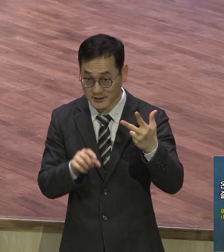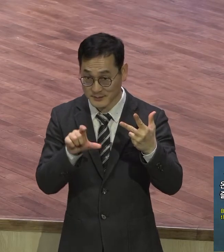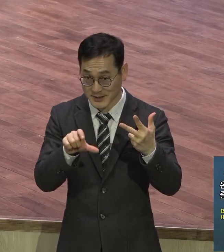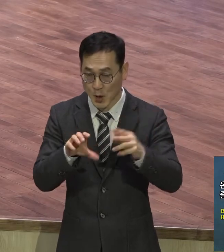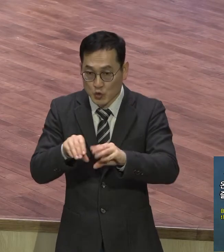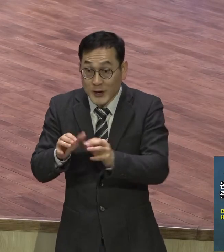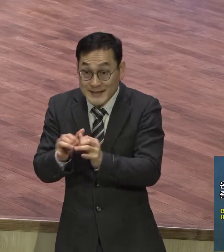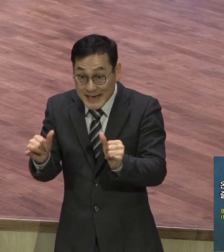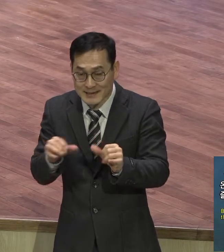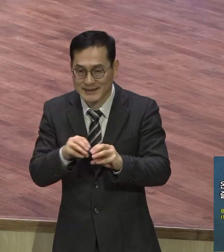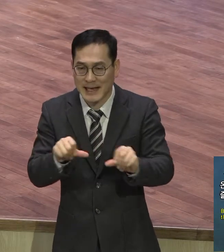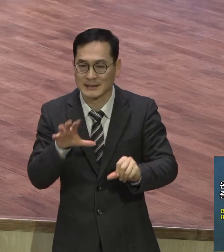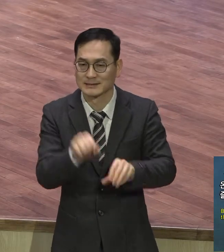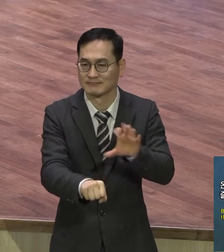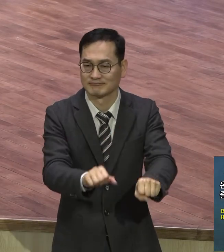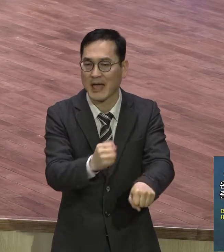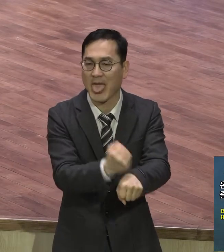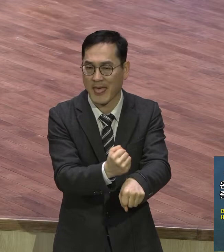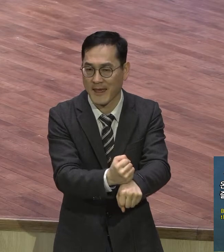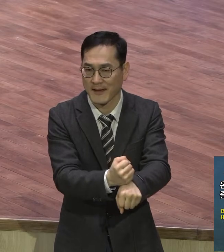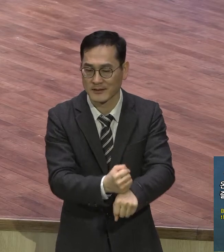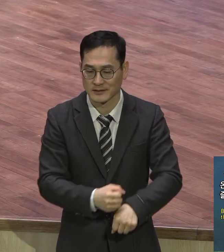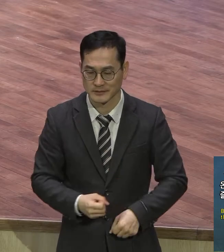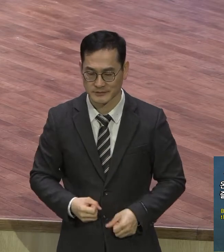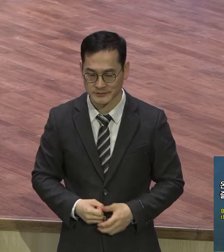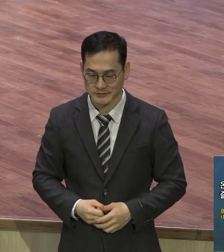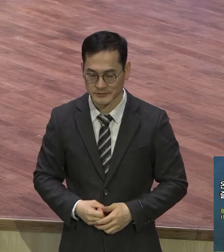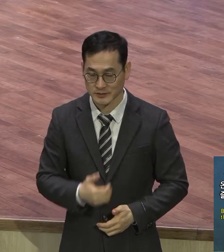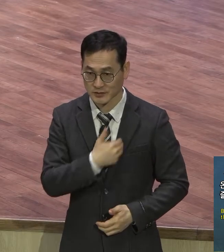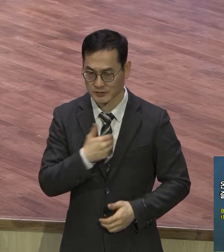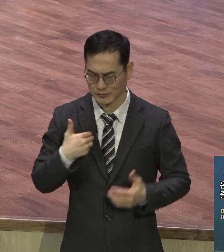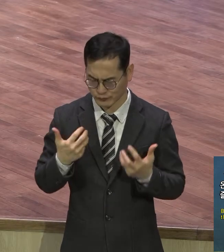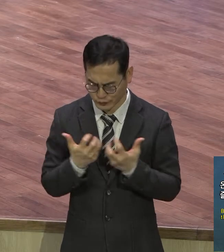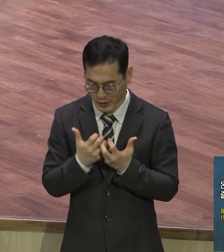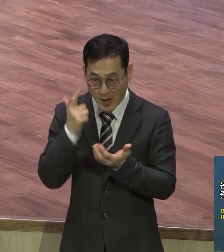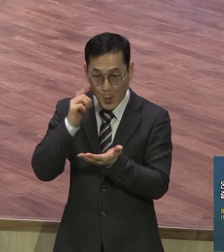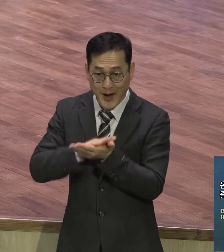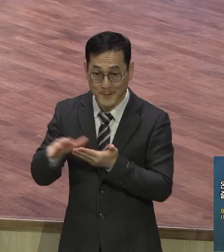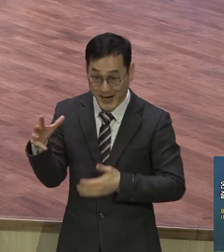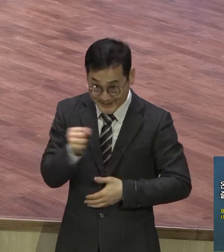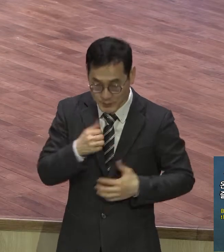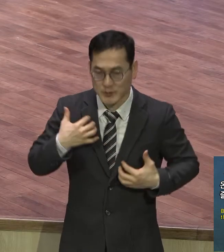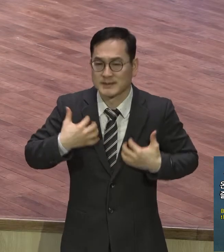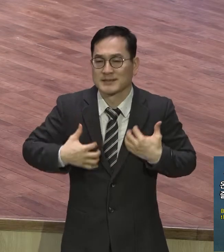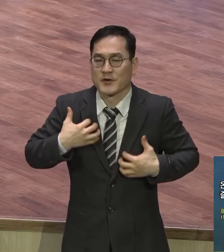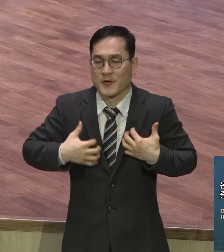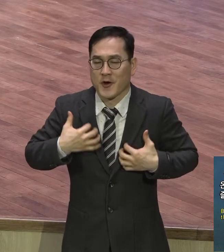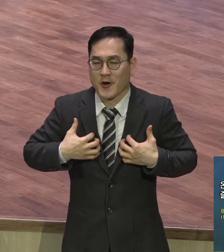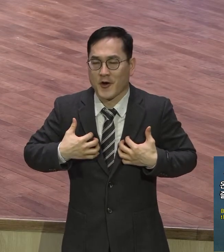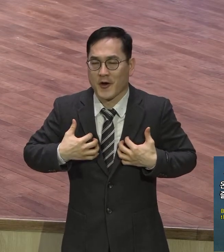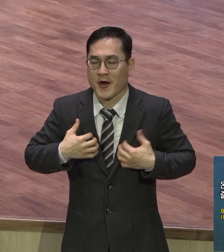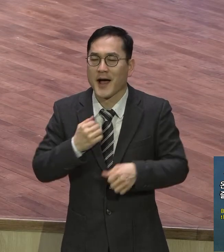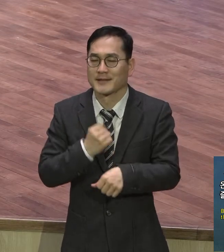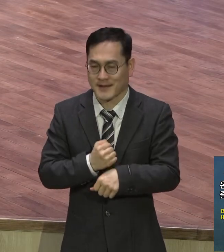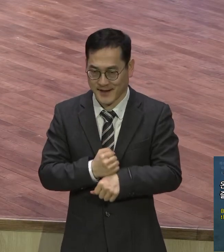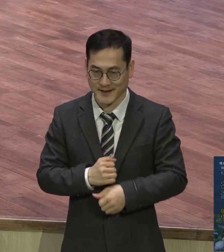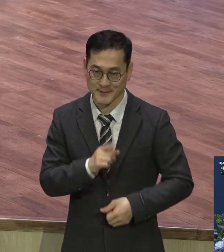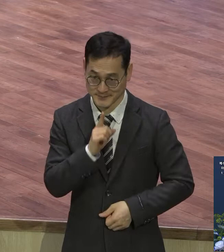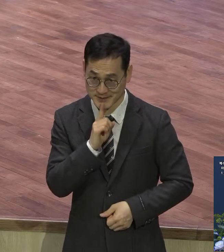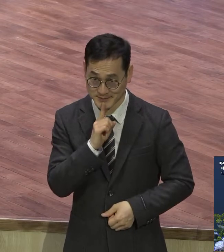차지하며 그랬어요 풍성한 화평으로 즐거워하려다 온유한 자 이런 친구 땅을 차지하고